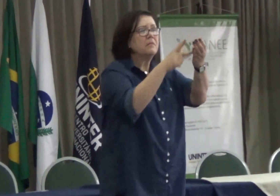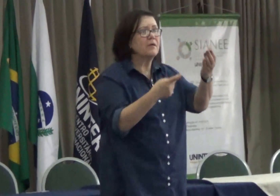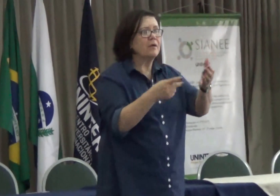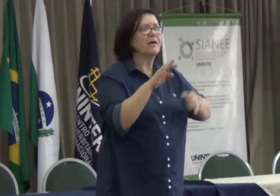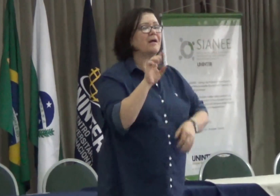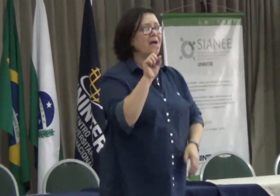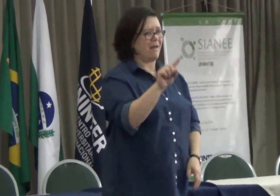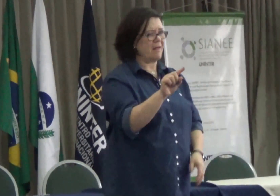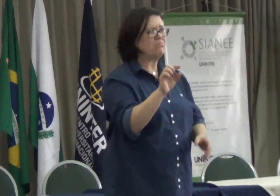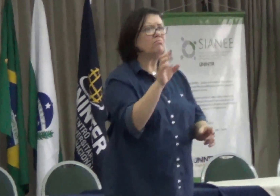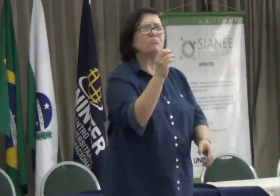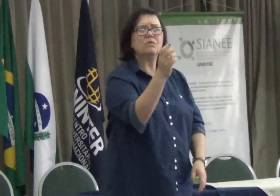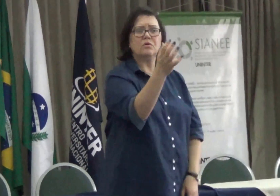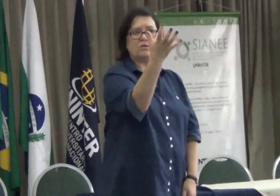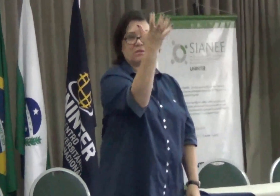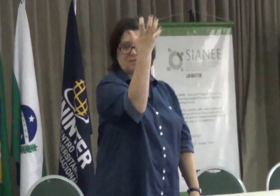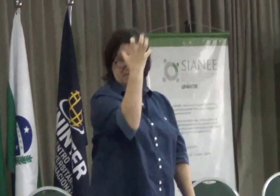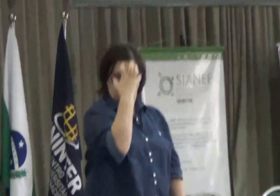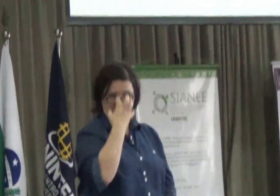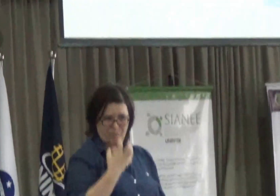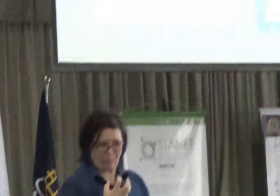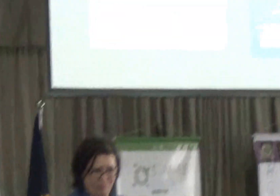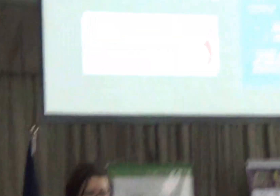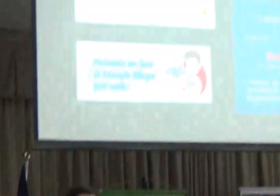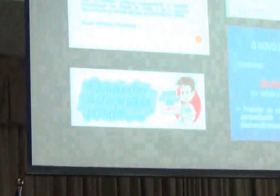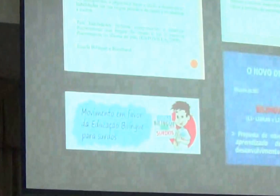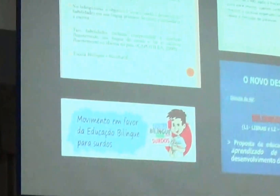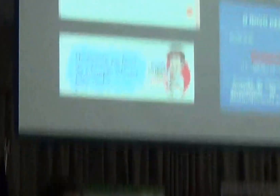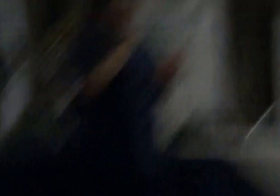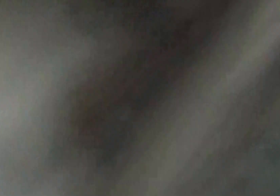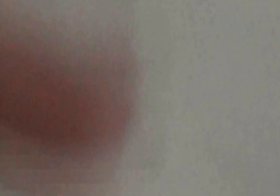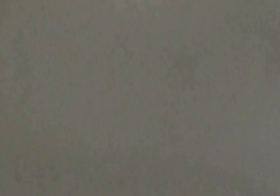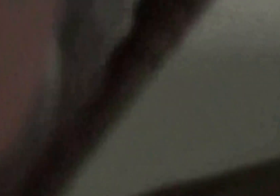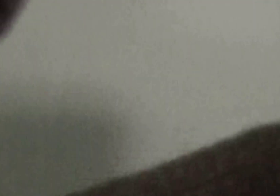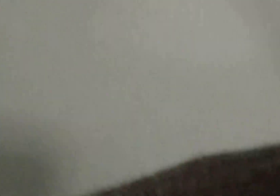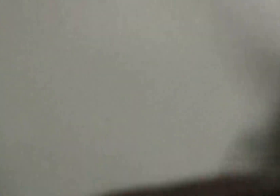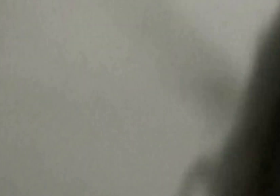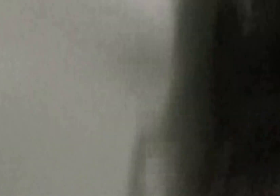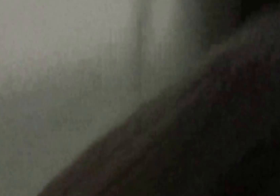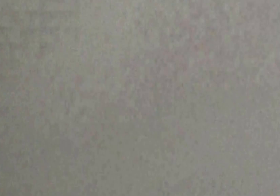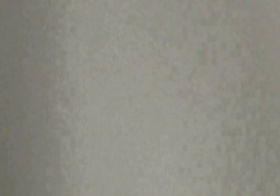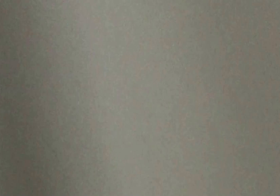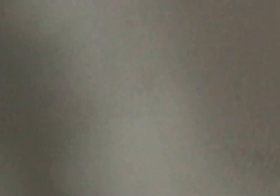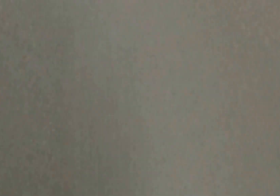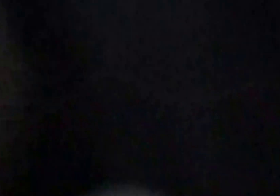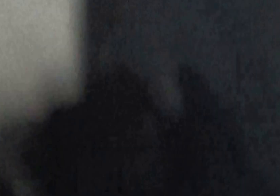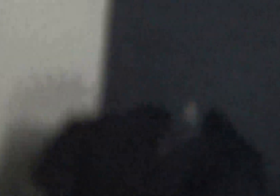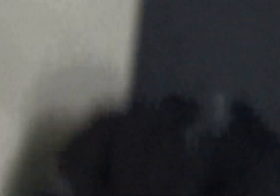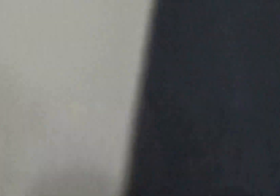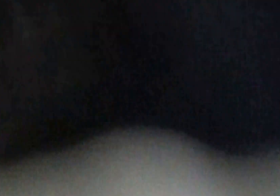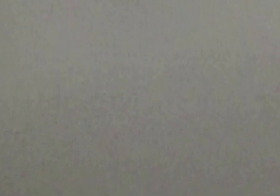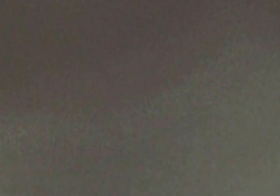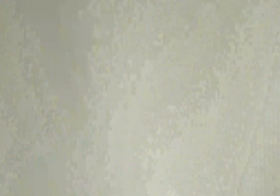A luta pelo bilinguismo dos surdos, essa é uma questão séria, né? É, é...